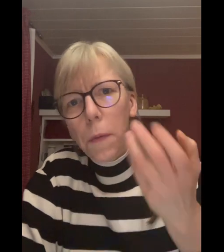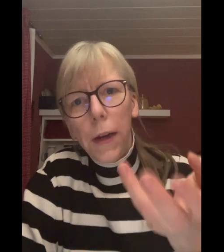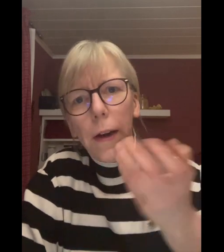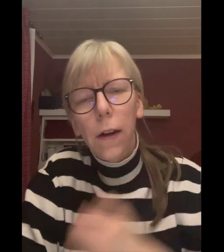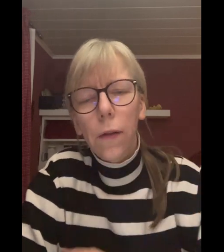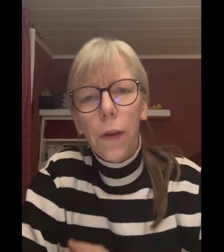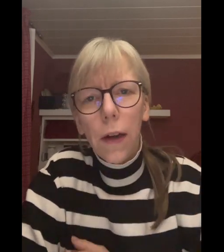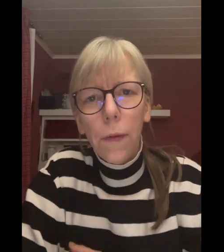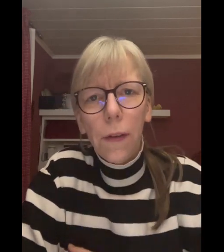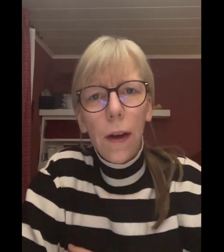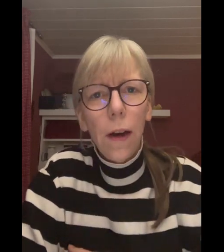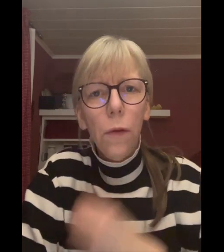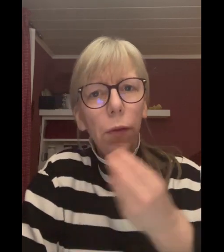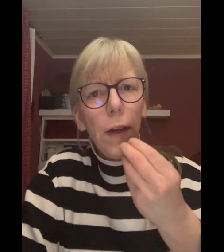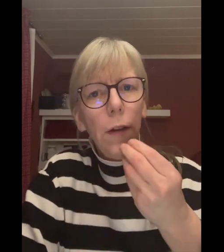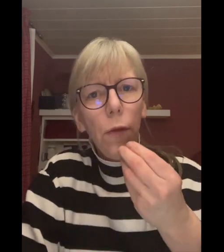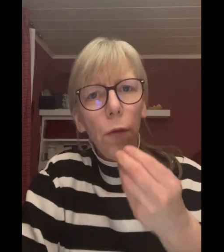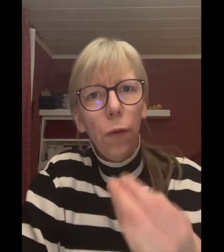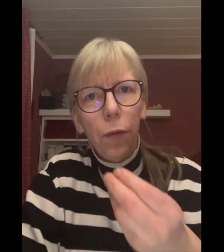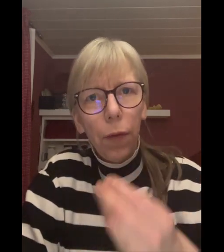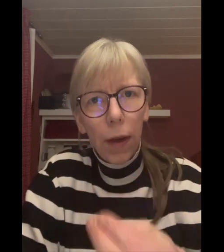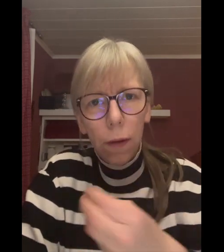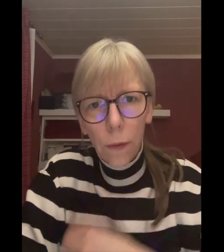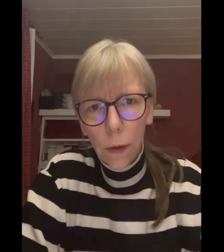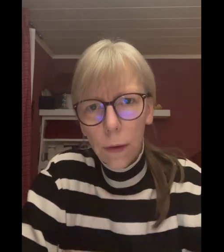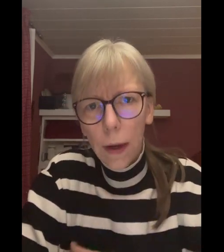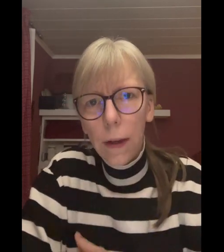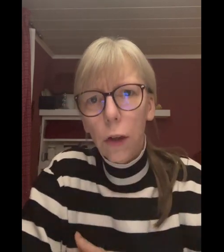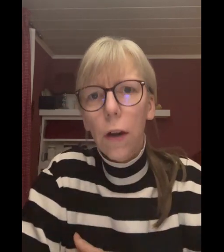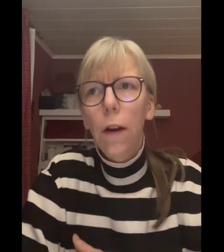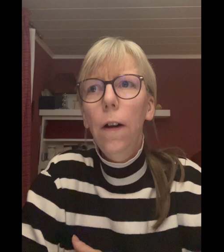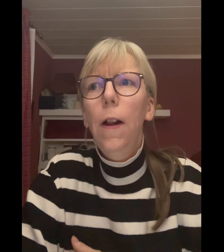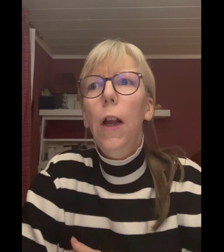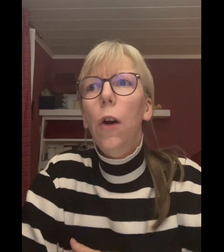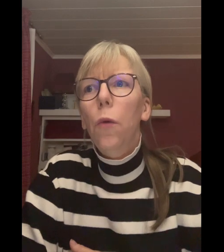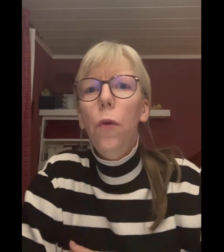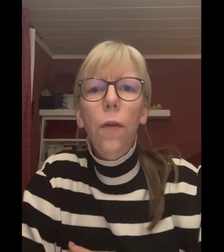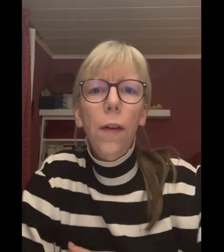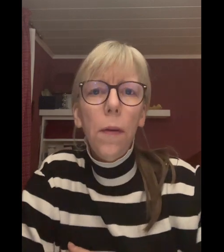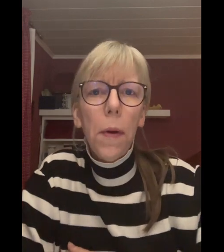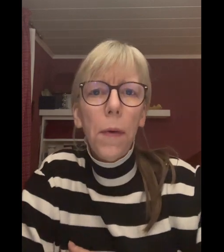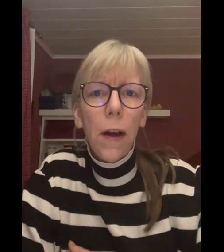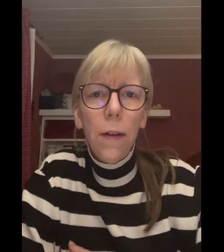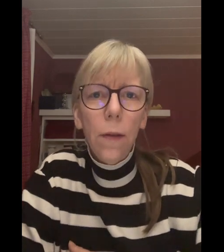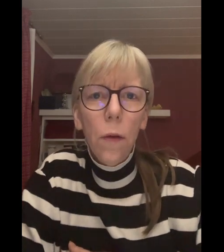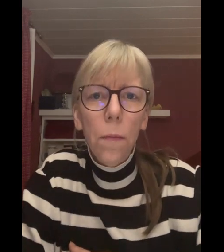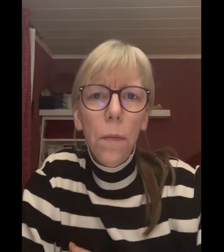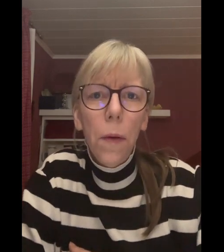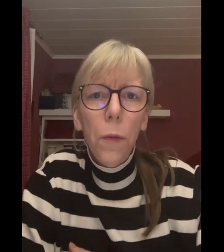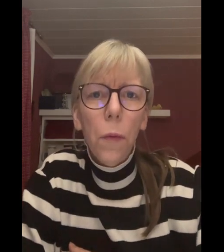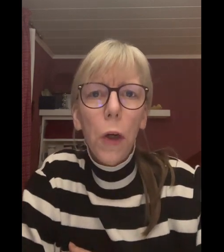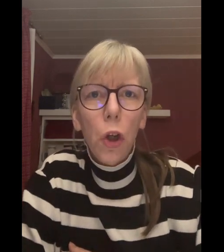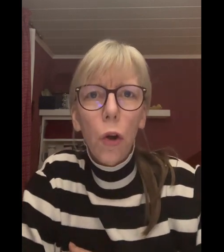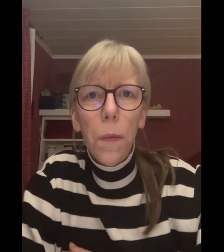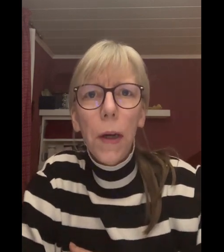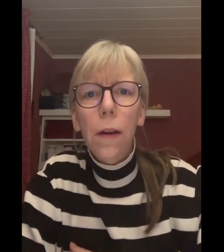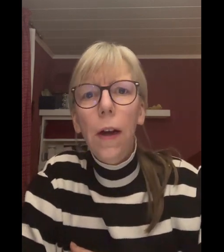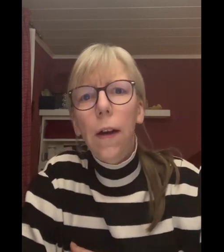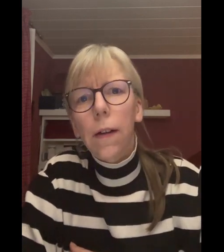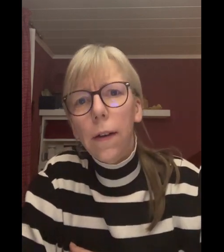nachgefragt, was an Nahrungsergänzungen verwendet wird an der Stelle. Und wir sind beim Calcium darüber gestolpert, dass